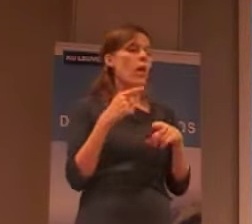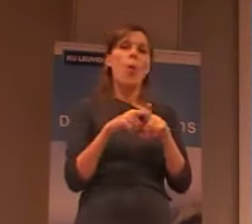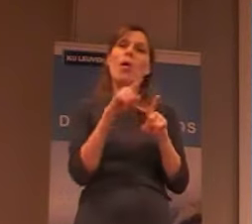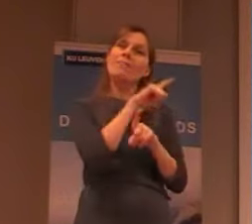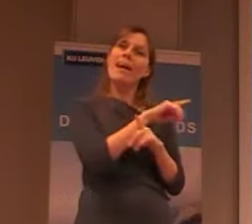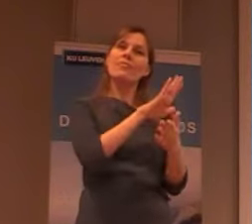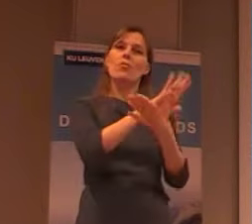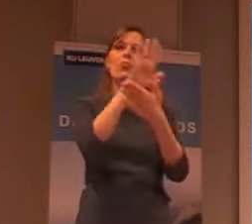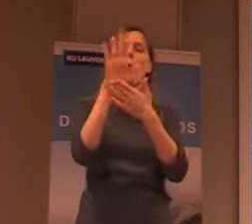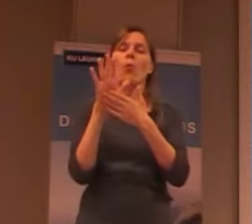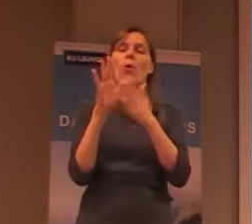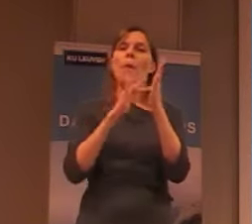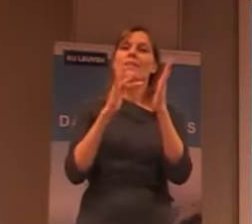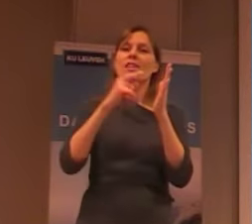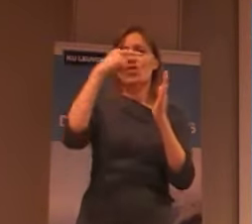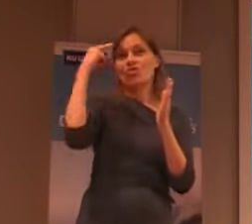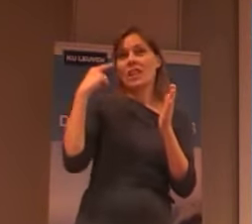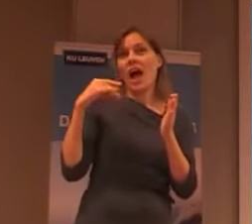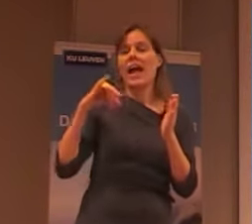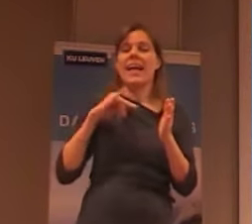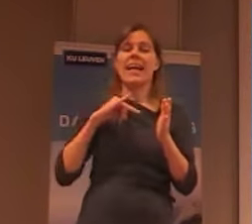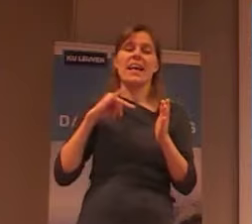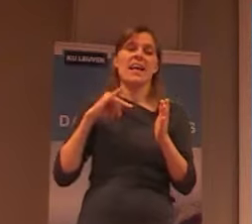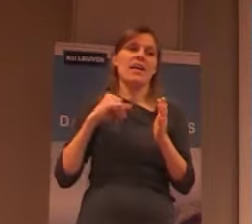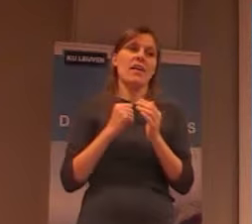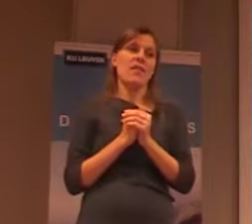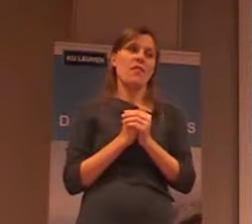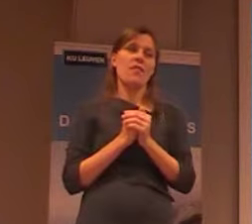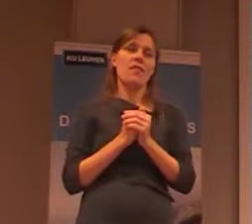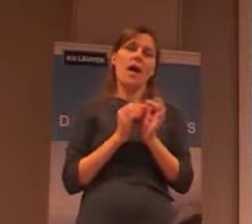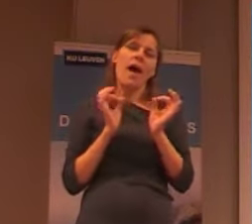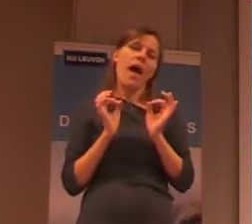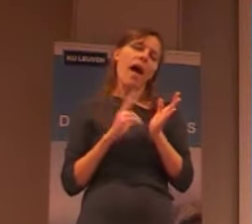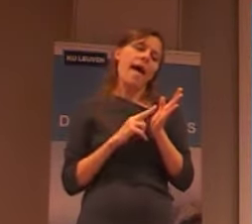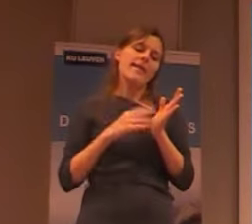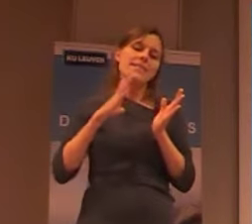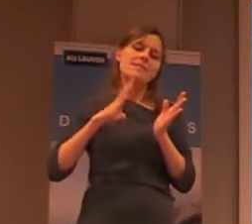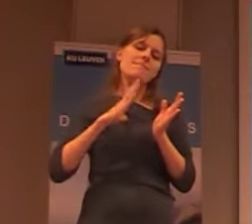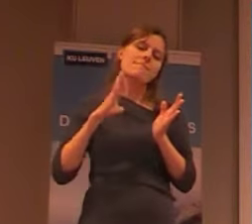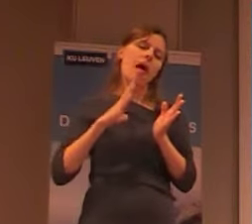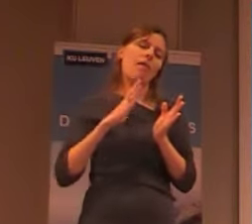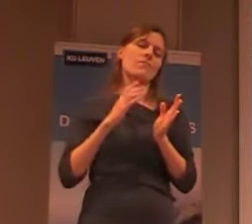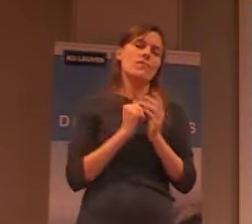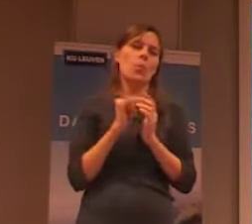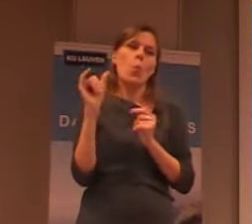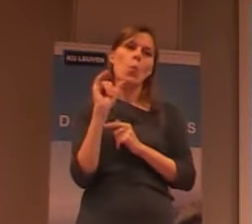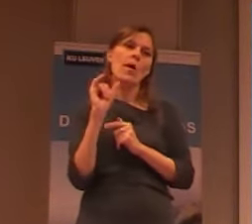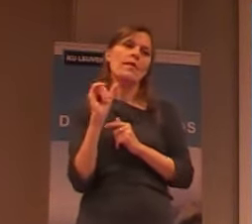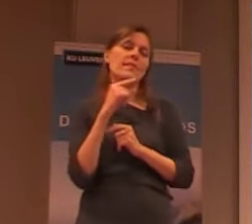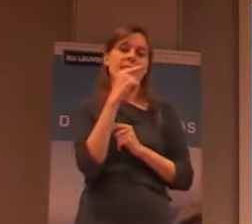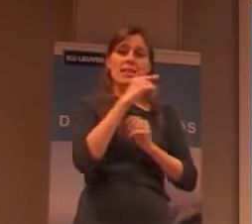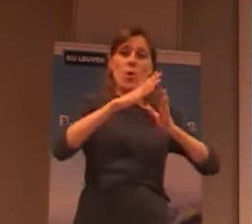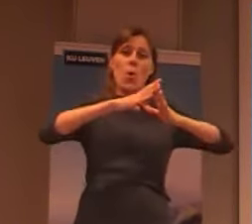zien, omdat het dus in China, heb je, ja, interessant fenomeen. Dus, dit is een hele